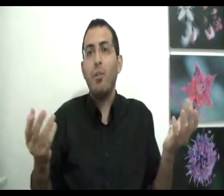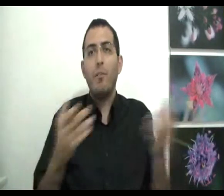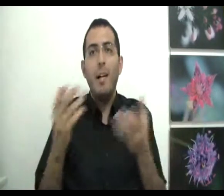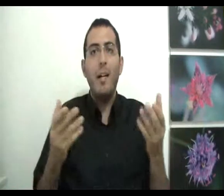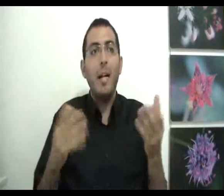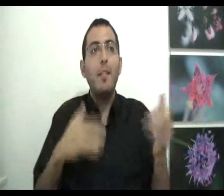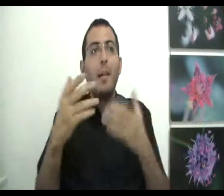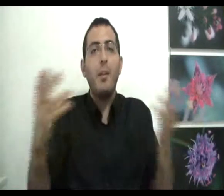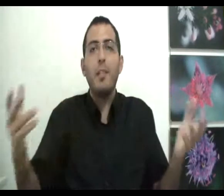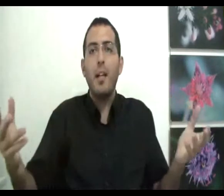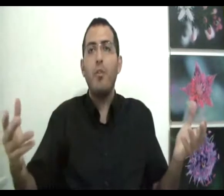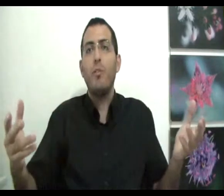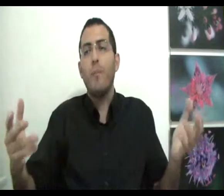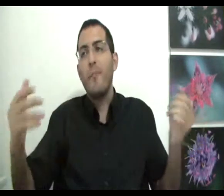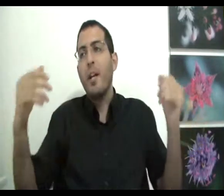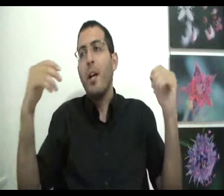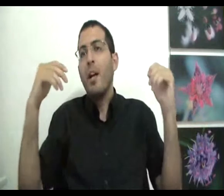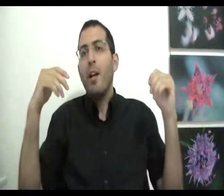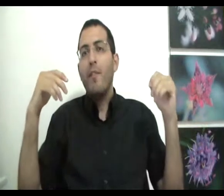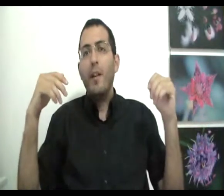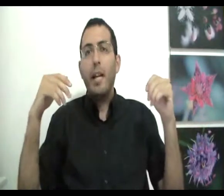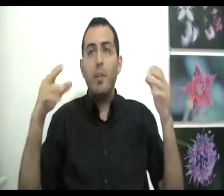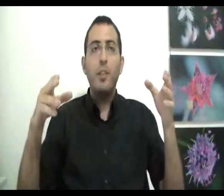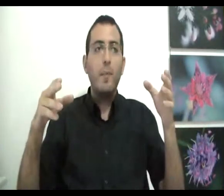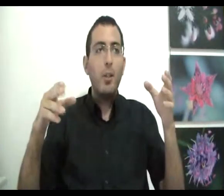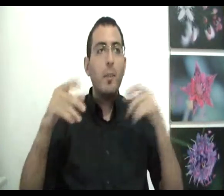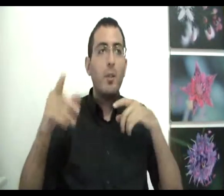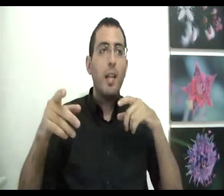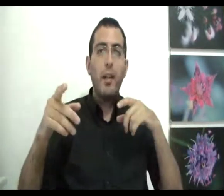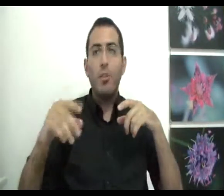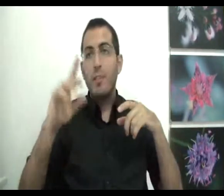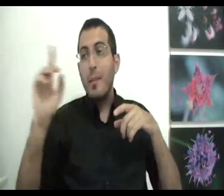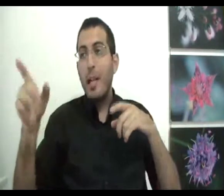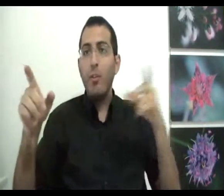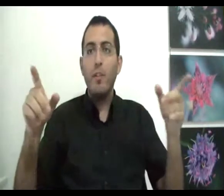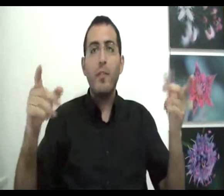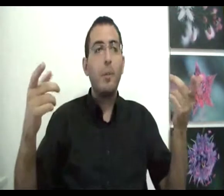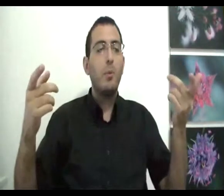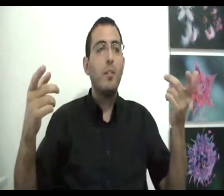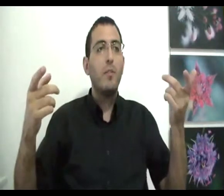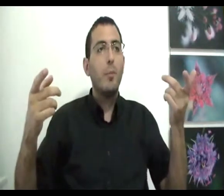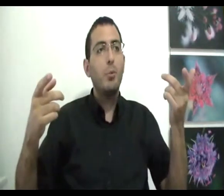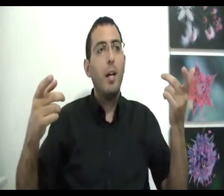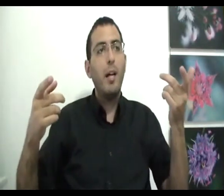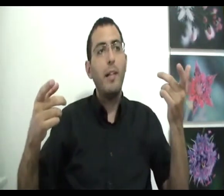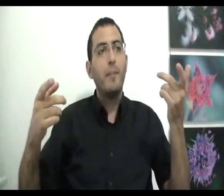טוב למה אתה בכלל רוצה להרגיש טוב? וגם כפי שאמרנו אם אתה רוצה להרגיש טוב אז למה להרגיש טוב דווקא בצורה הזאת ולא בצורה אחרת?